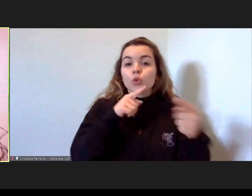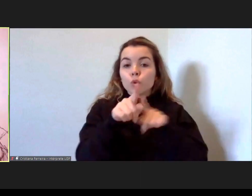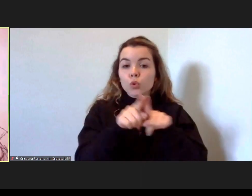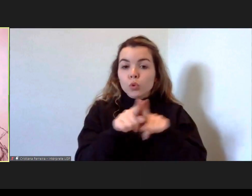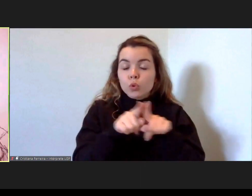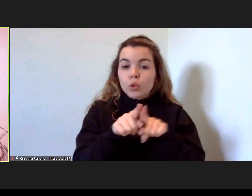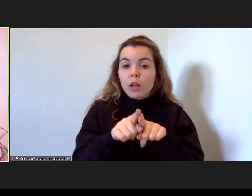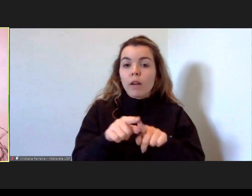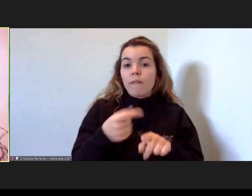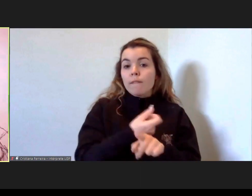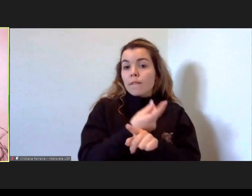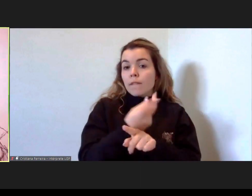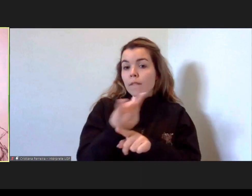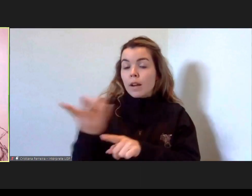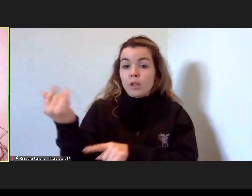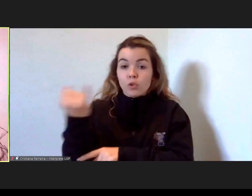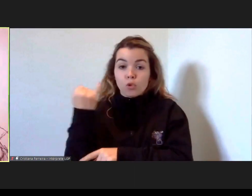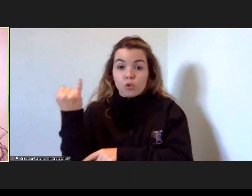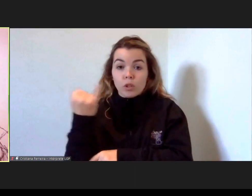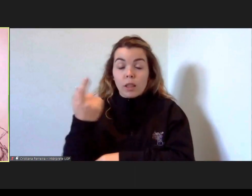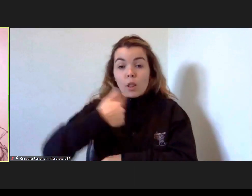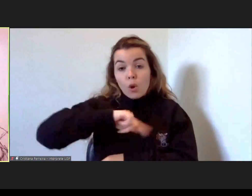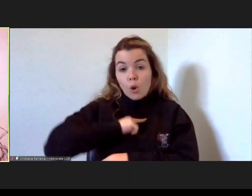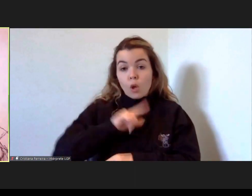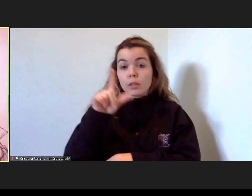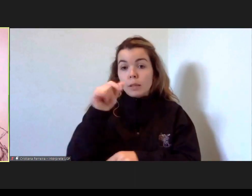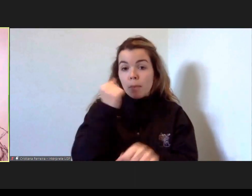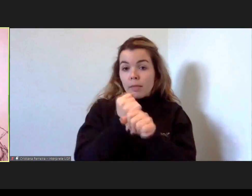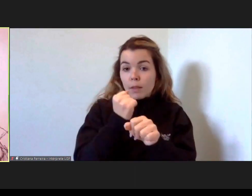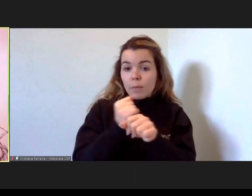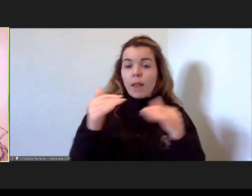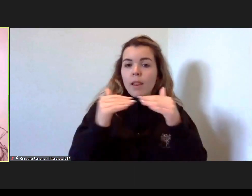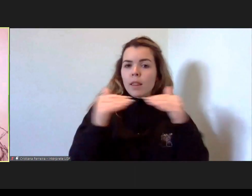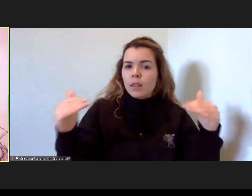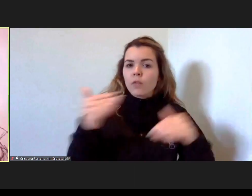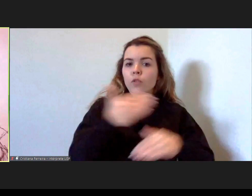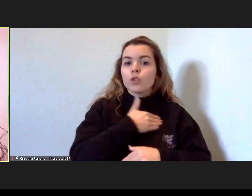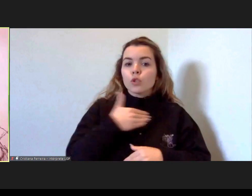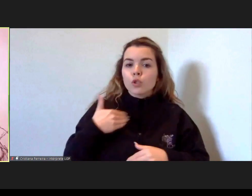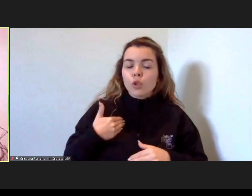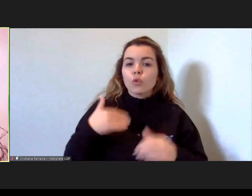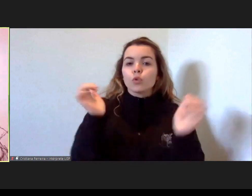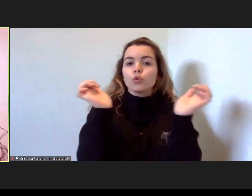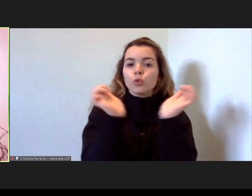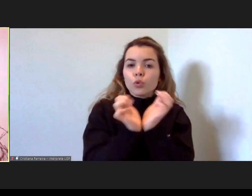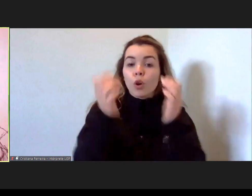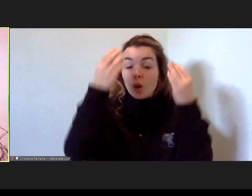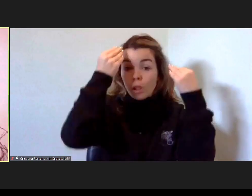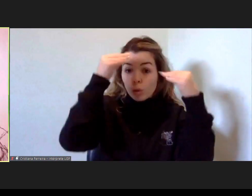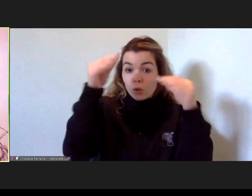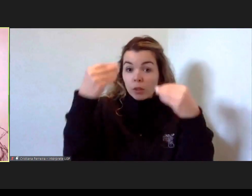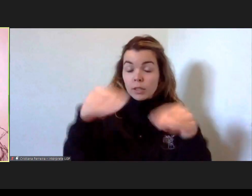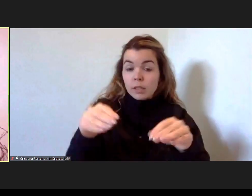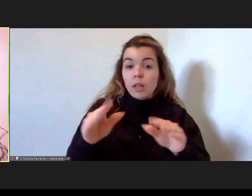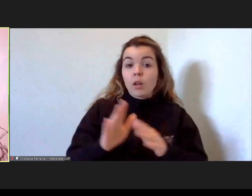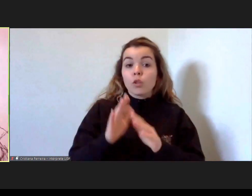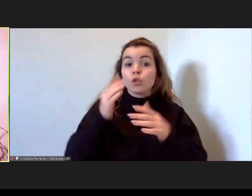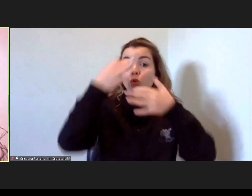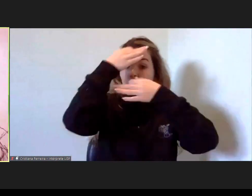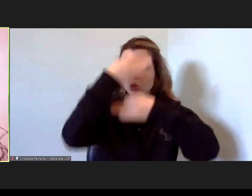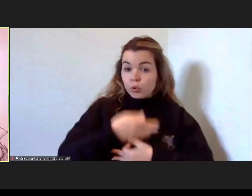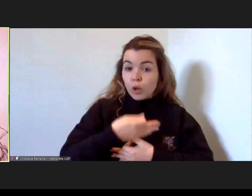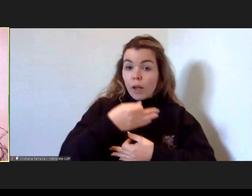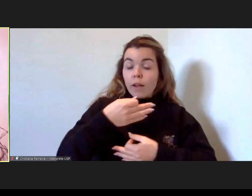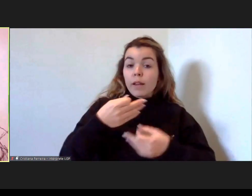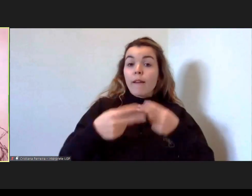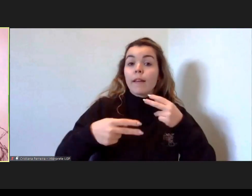tutelas com quem nós também trabalhamos ao nível da saúde da segurança social da educação da justiça das